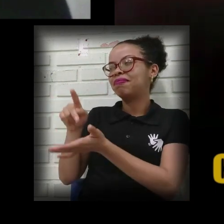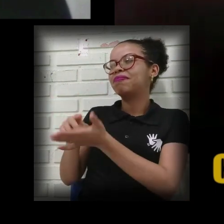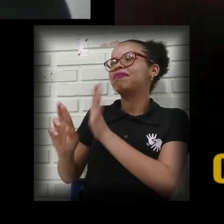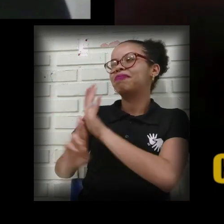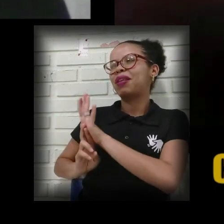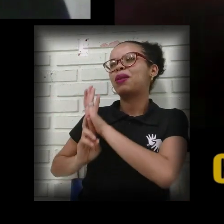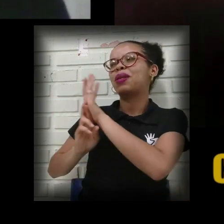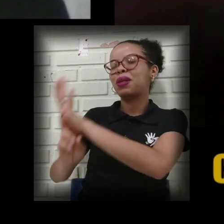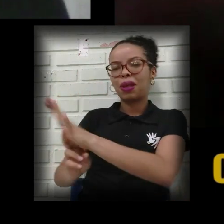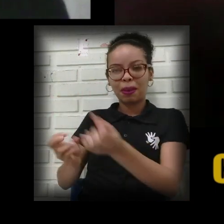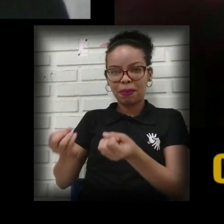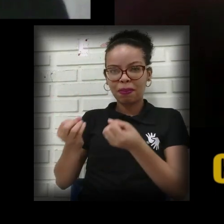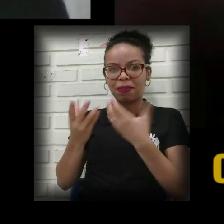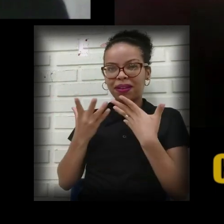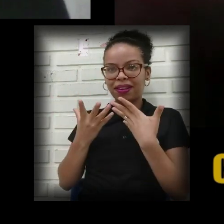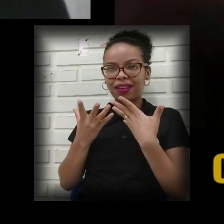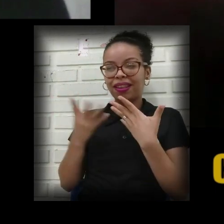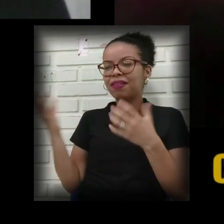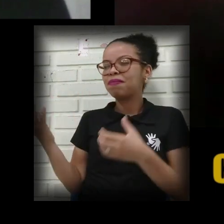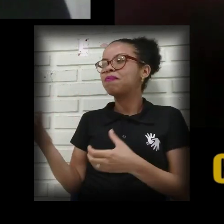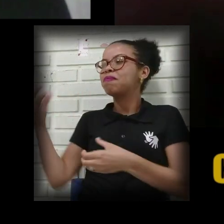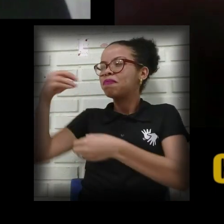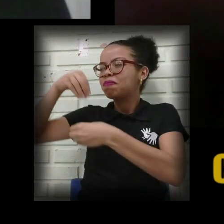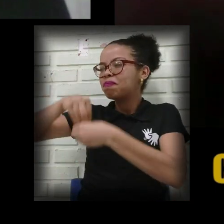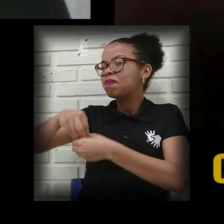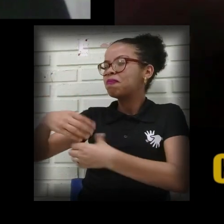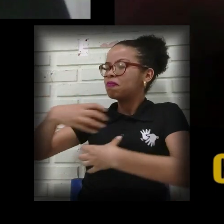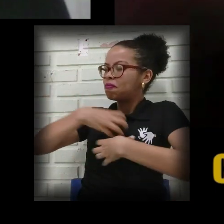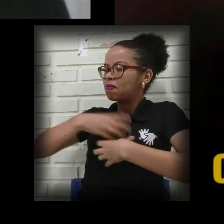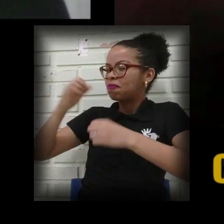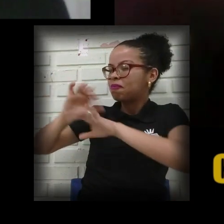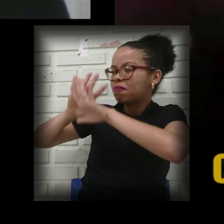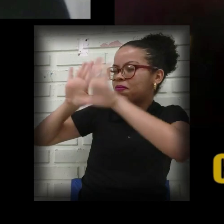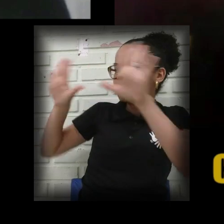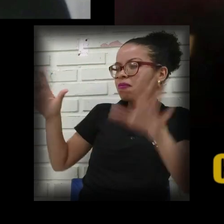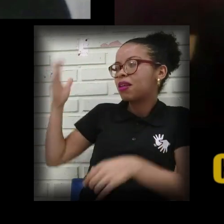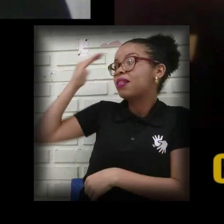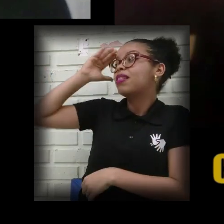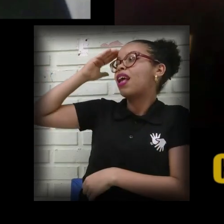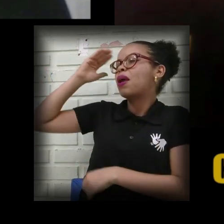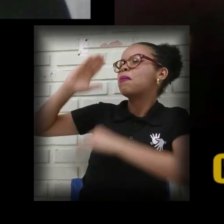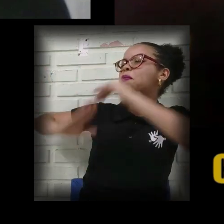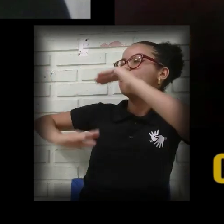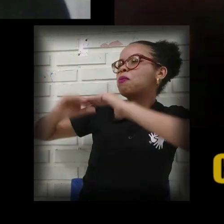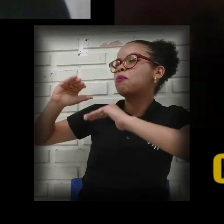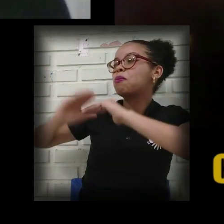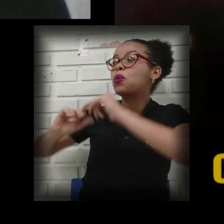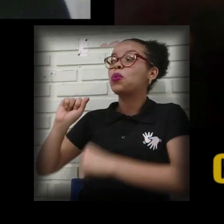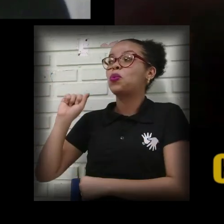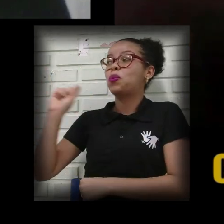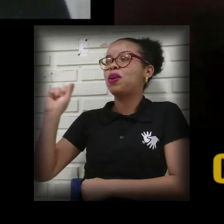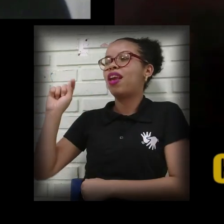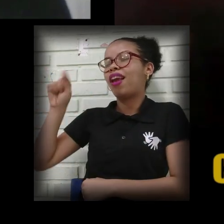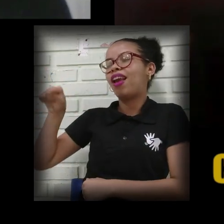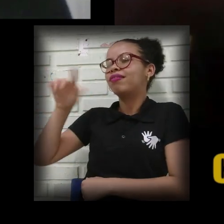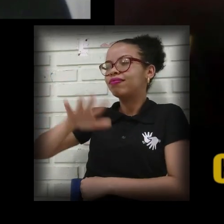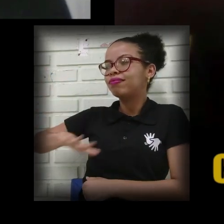muito bem o engajamento, entendimento de o que é ser um profissional desta língua, um